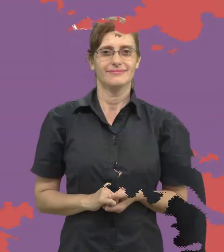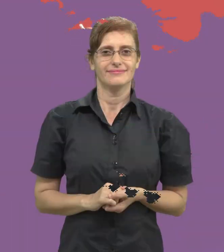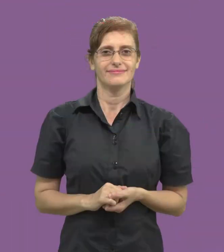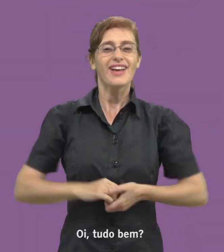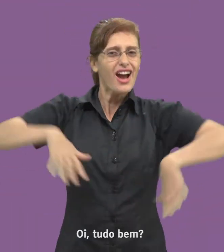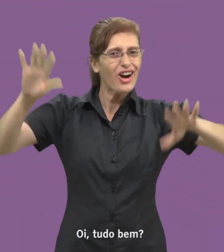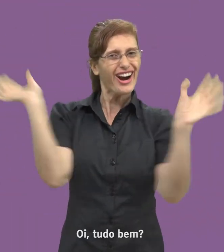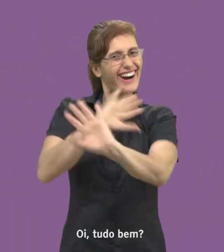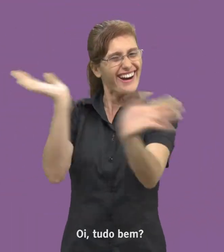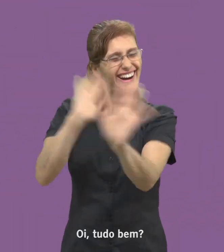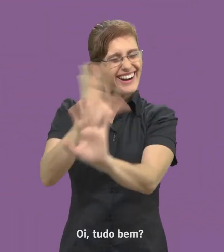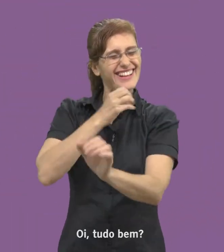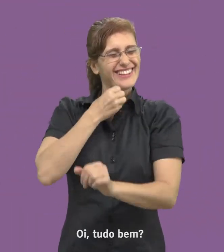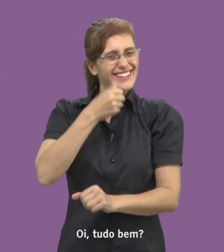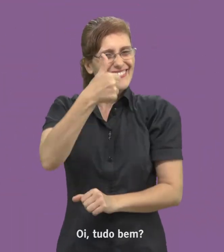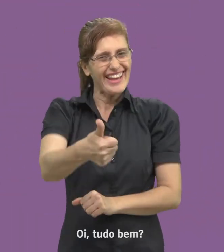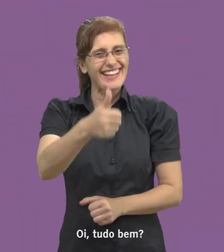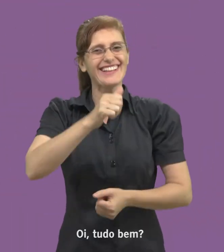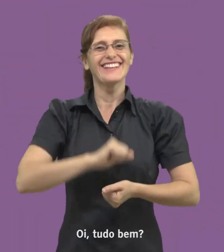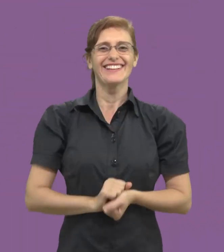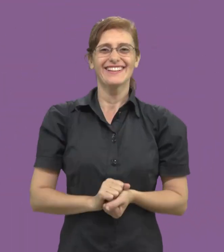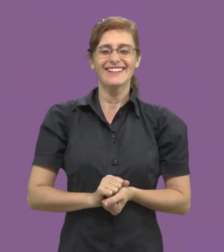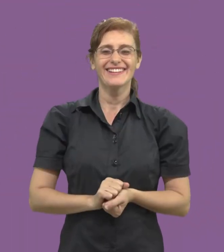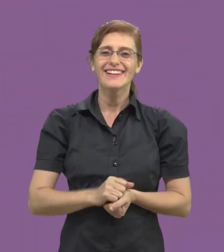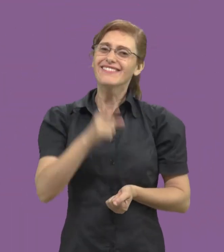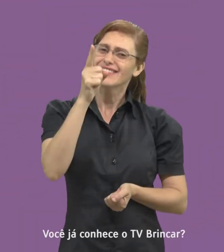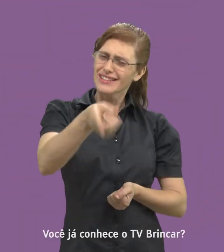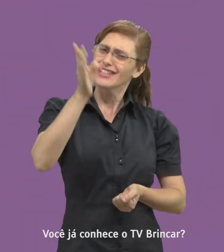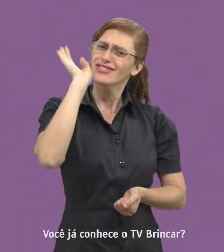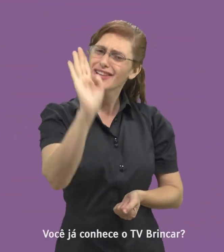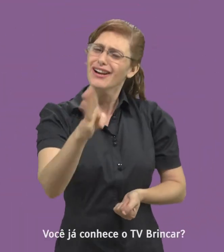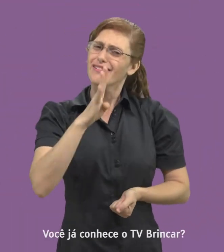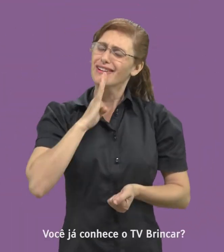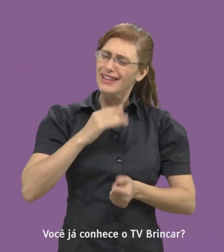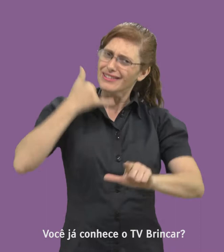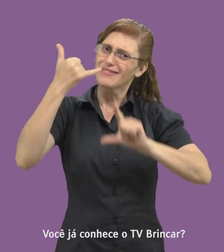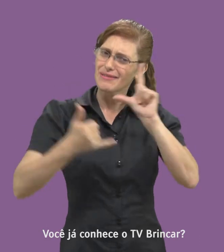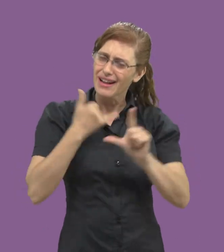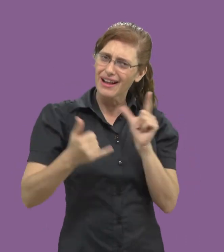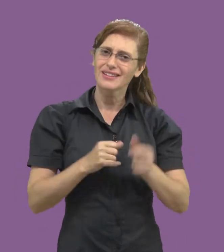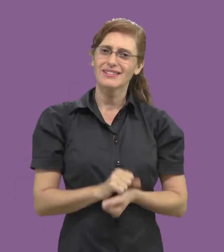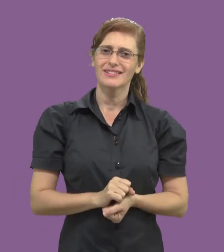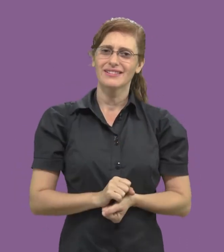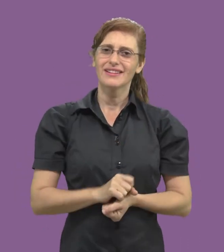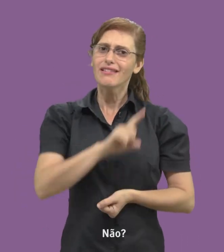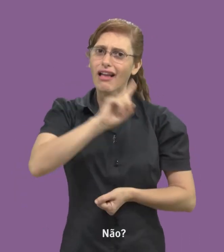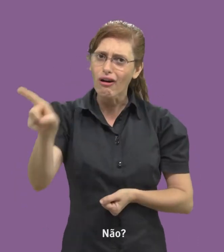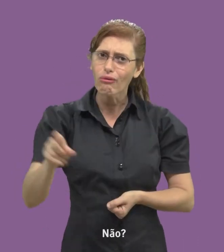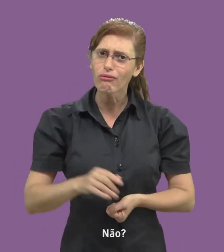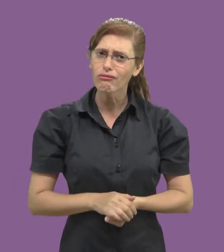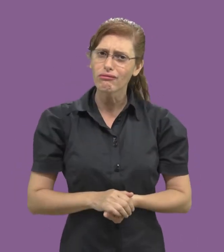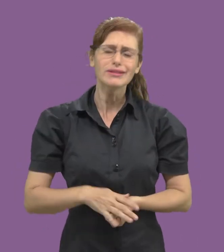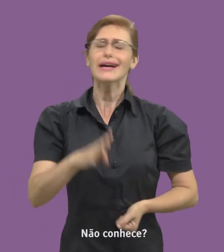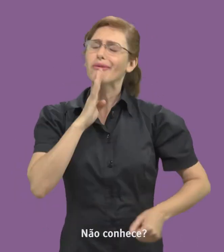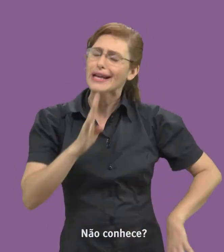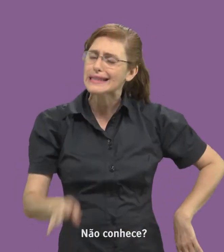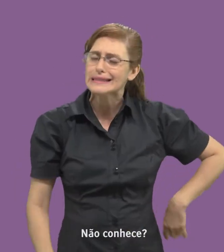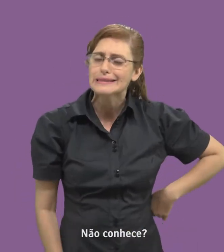Oi, tudo bem? Você já conhece o TV Brincar? Não? Não conhece?